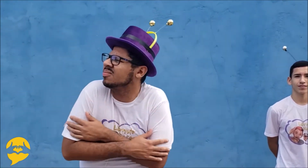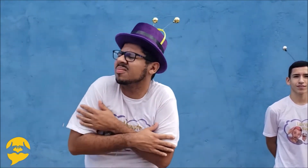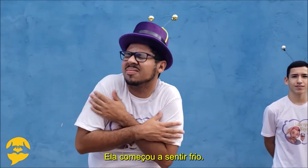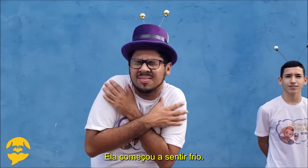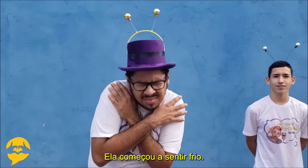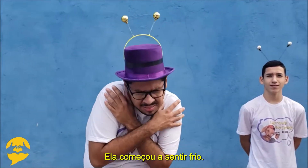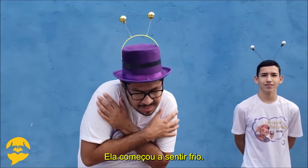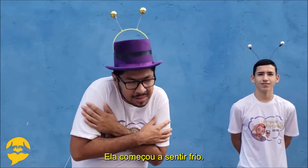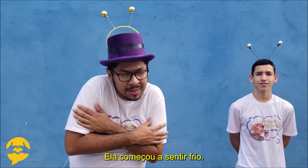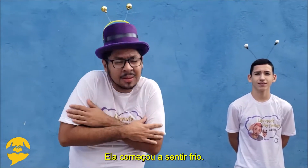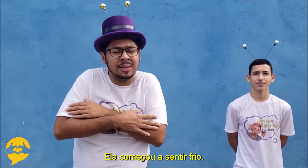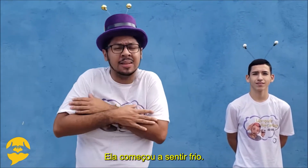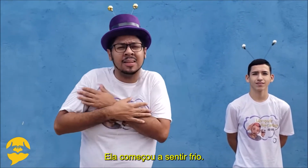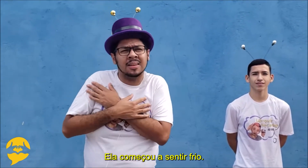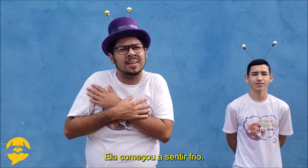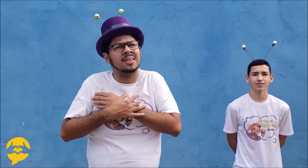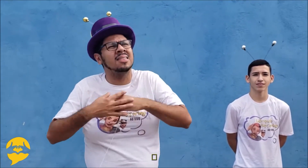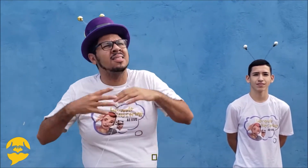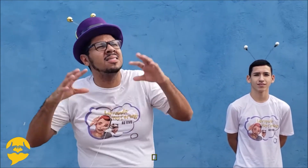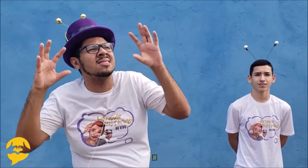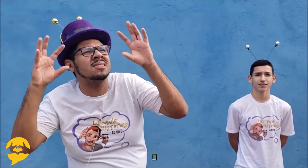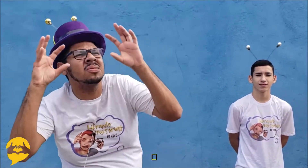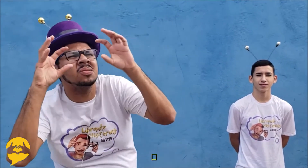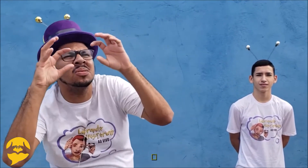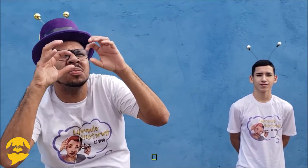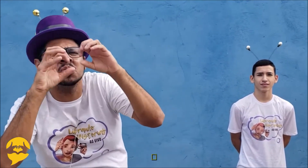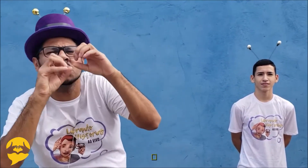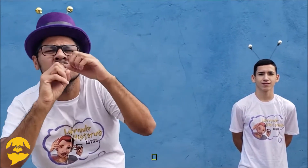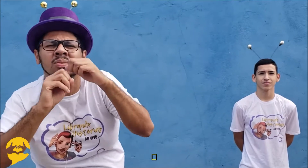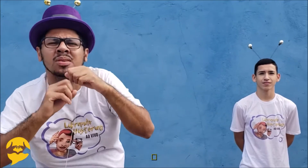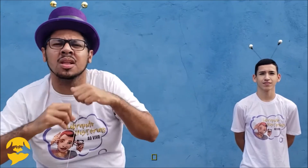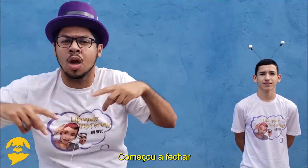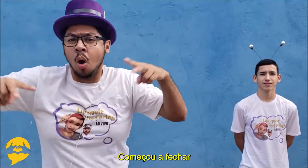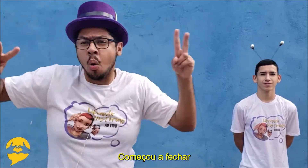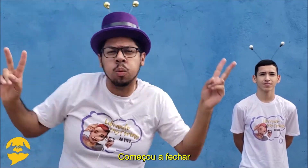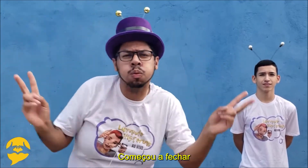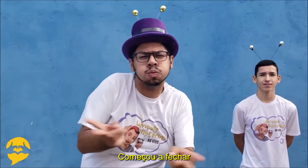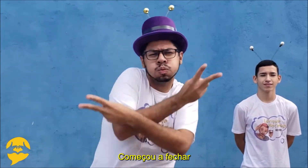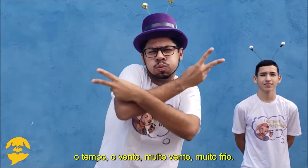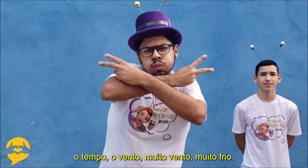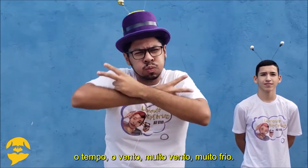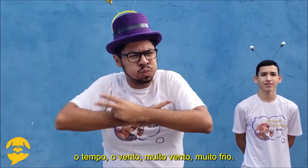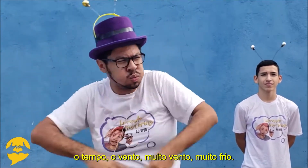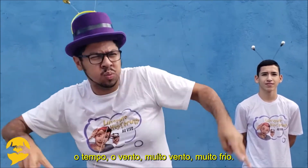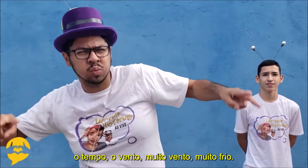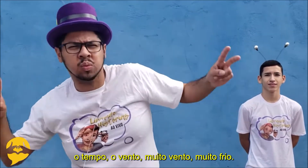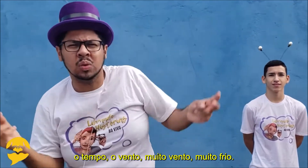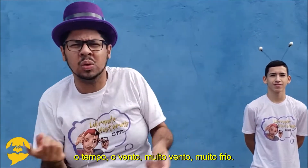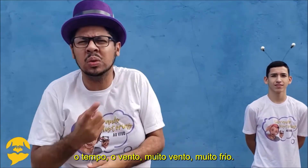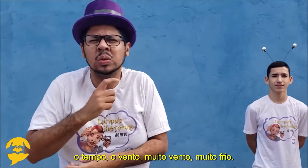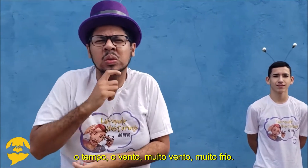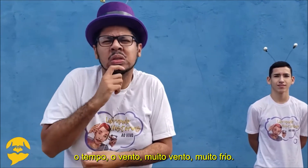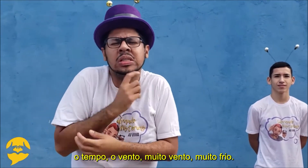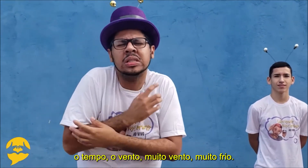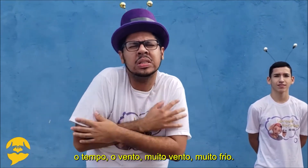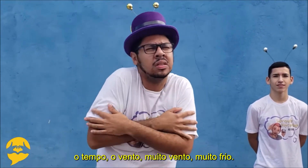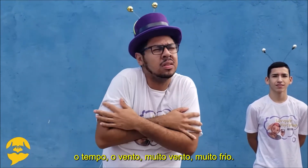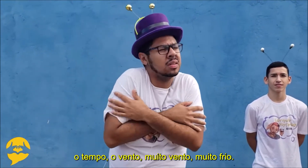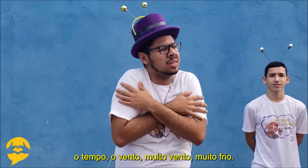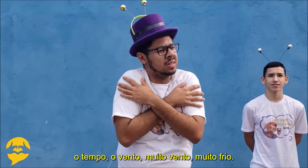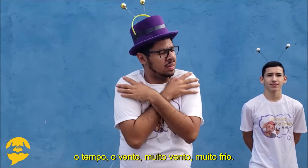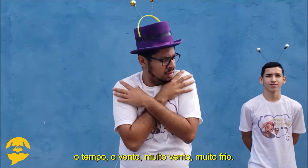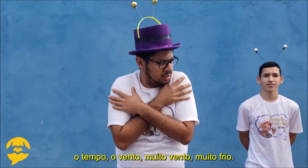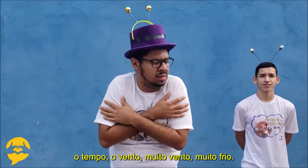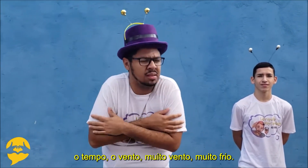costas. Ela começou a sentir frio. Franza as sobrancelhas e se abraça. Começou a fechar o tempo, o vento,